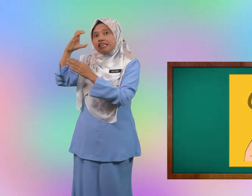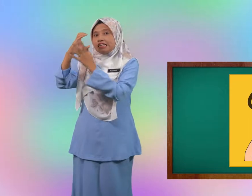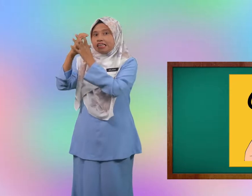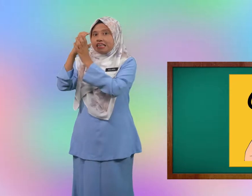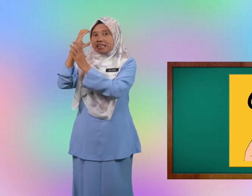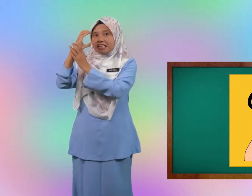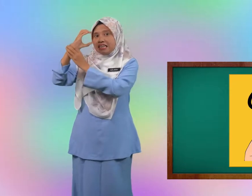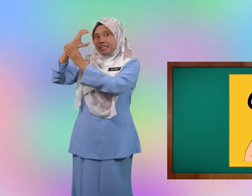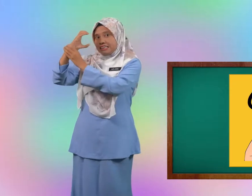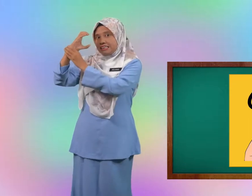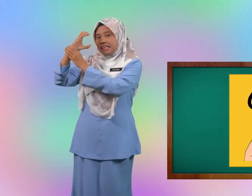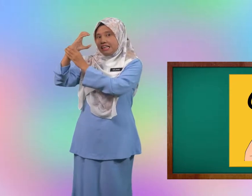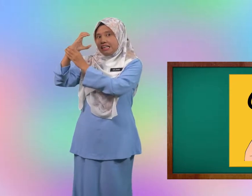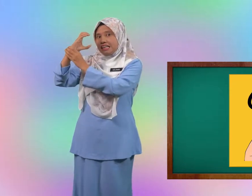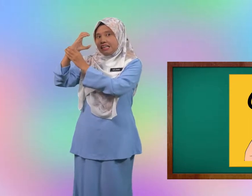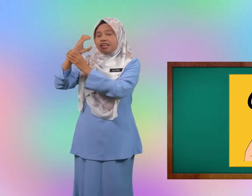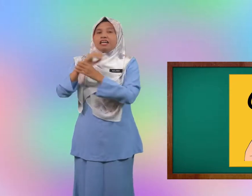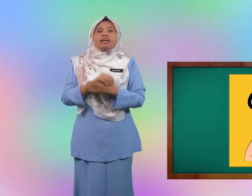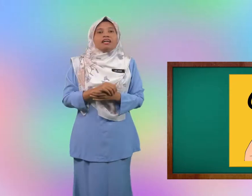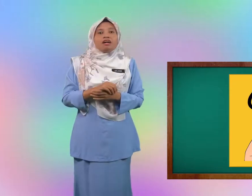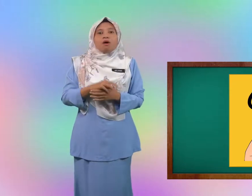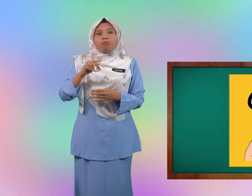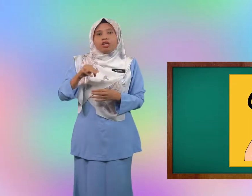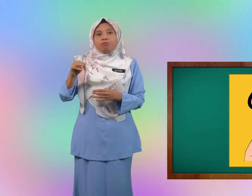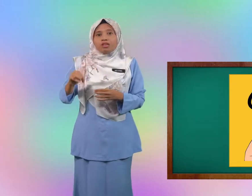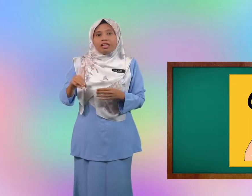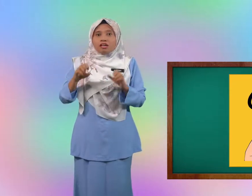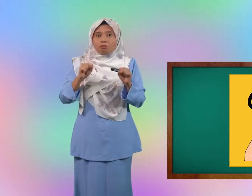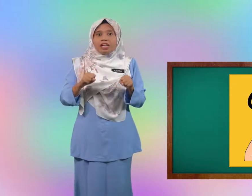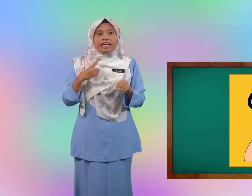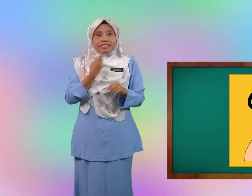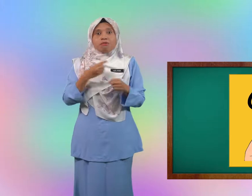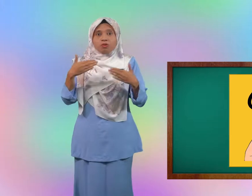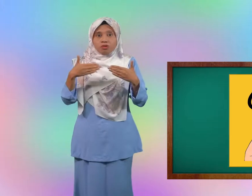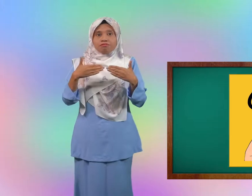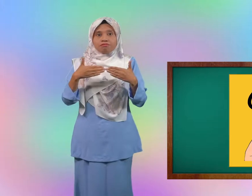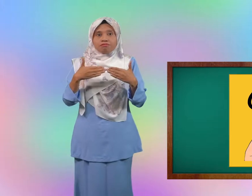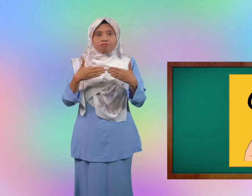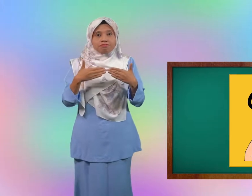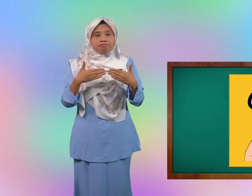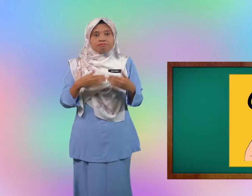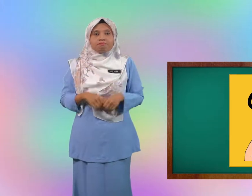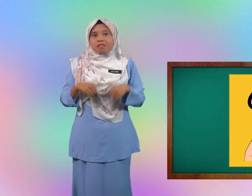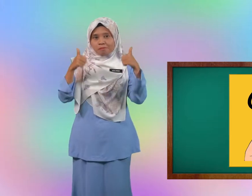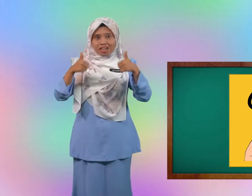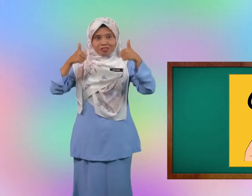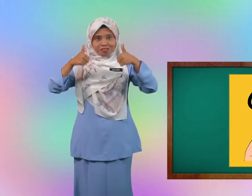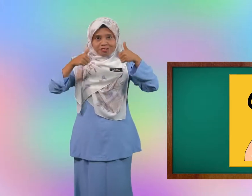C murid-murid boleh kita sambung? Bagus